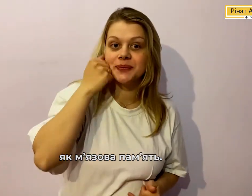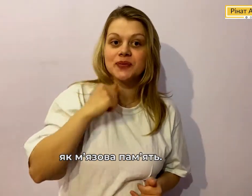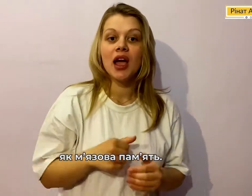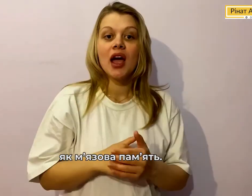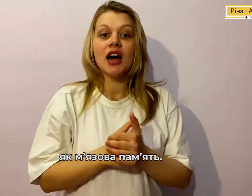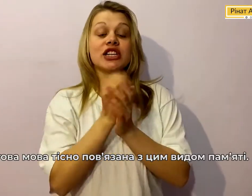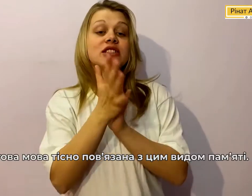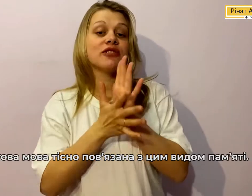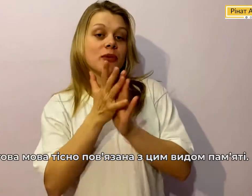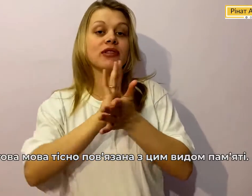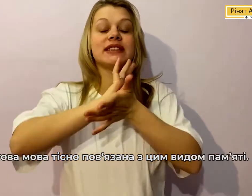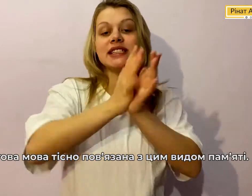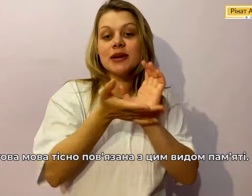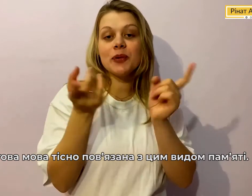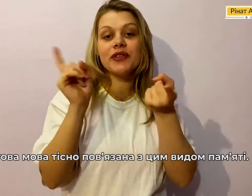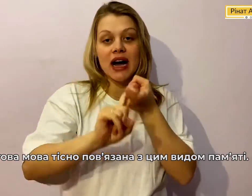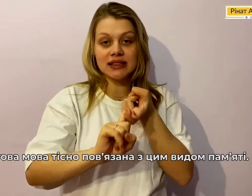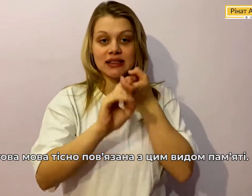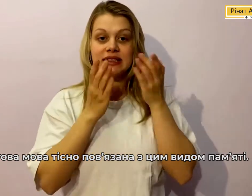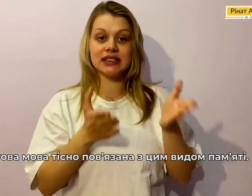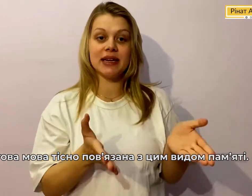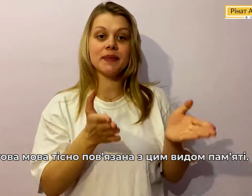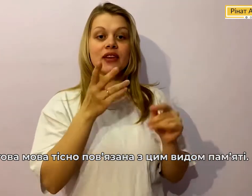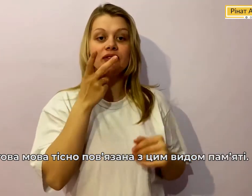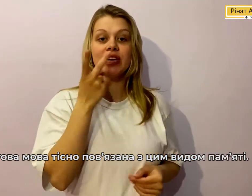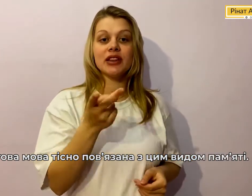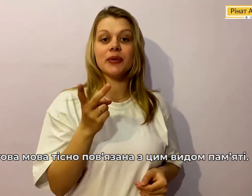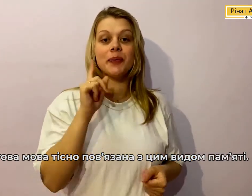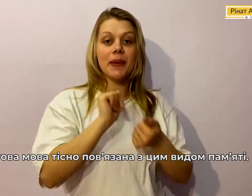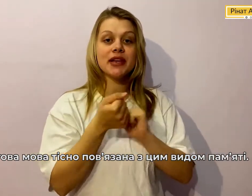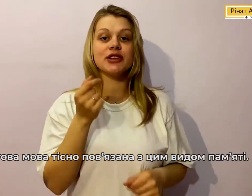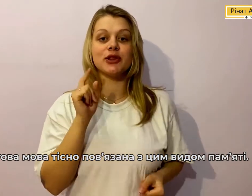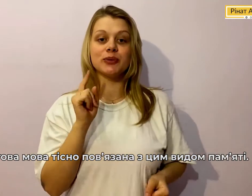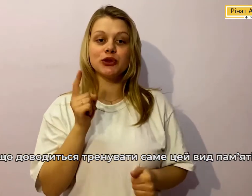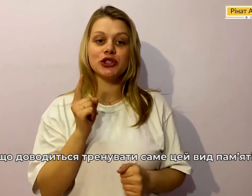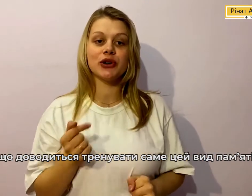Жестова мова Тісно пов'язана З цим Видом пам'яті Тому що